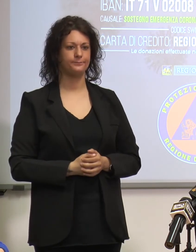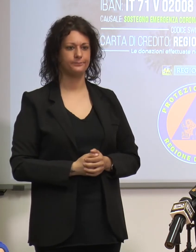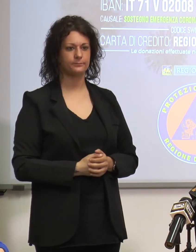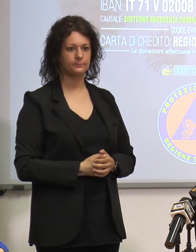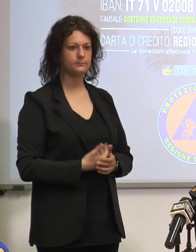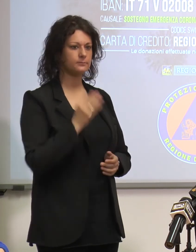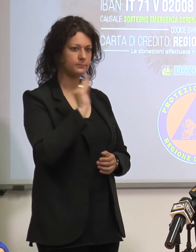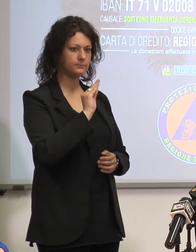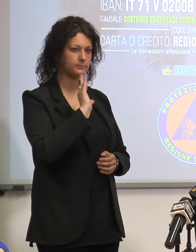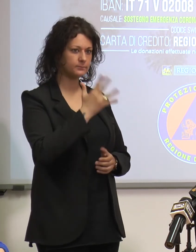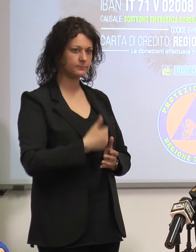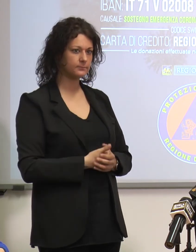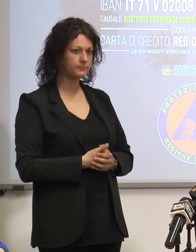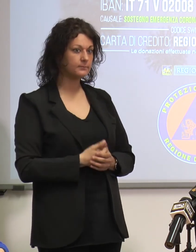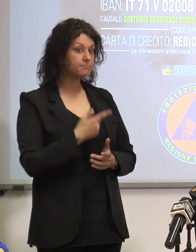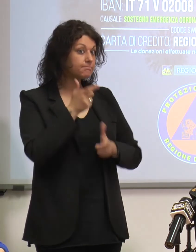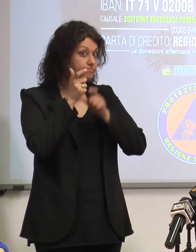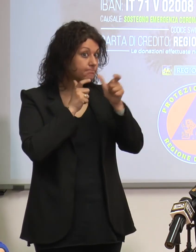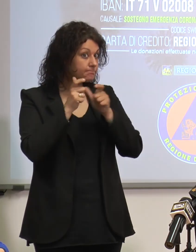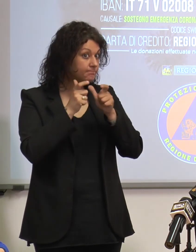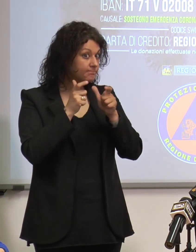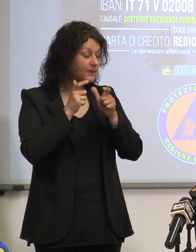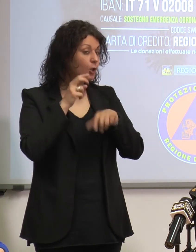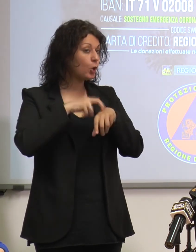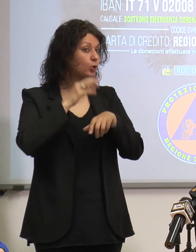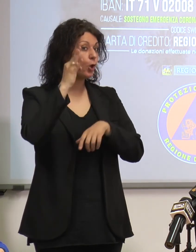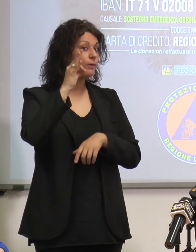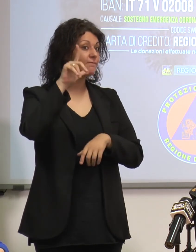doveri di cronaca, perché l'ho sentito il dottor Fronte. No, no, non l'ho sentito. Grazie. Grazie.